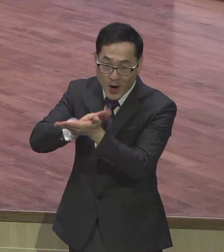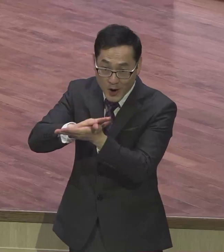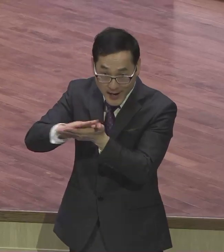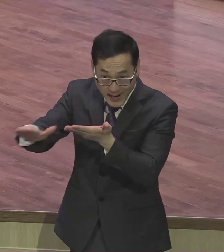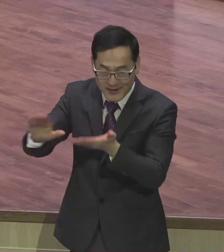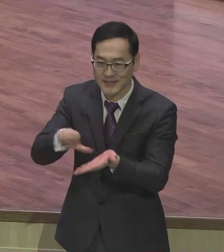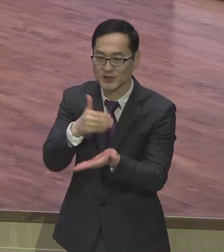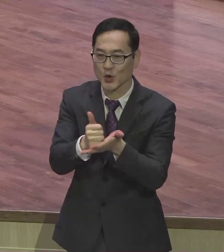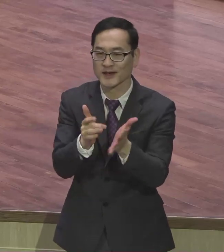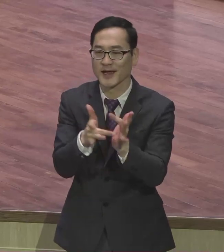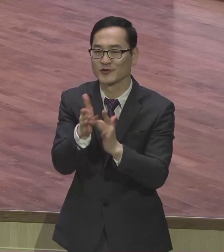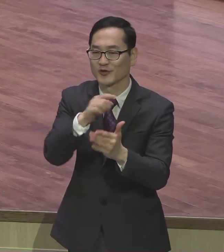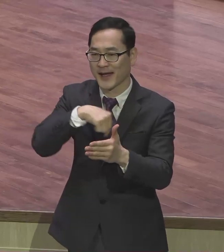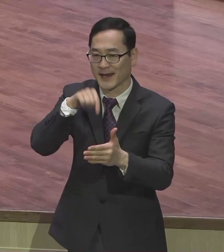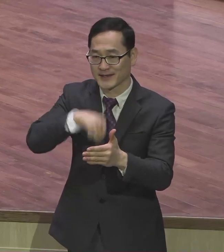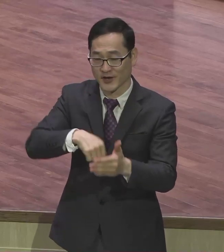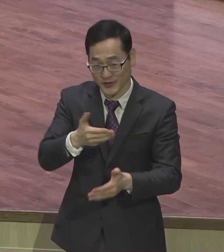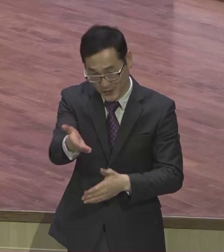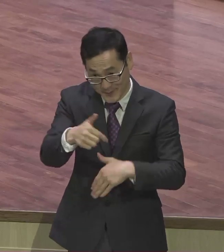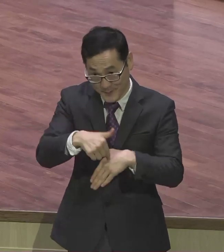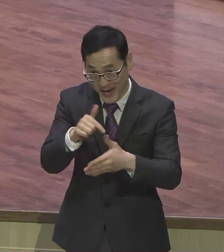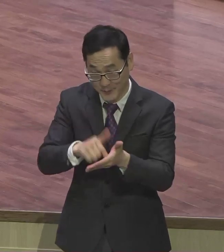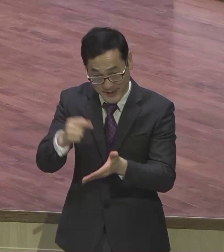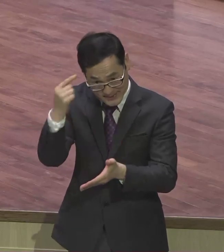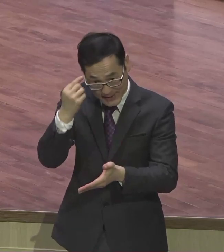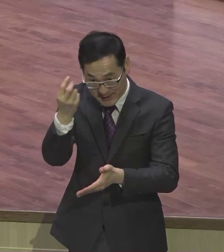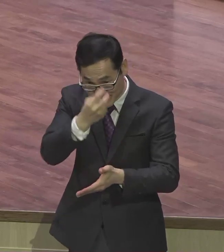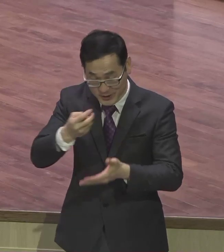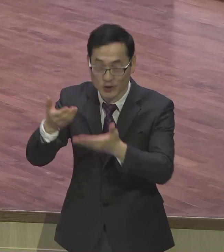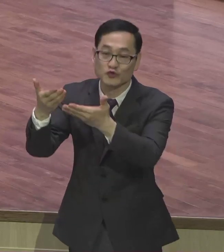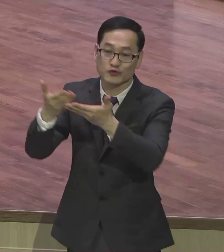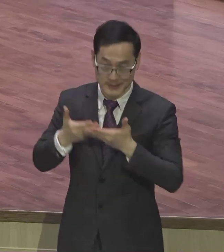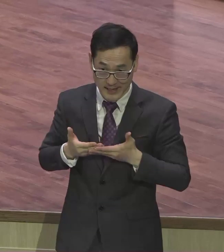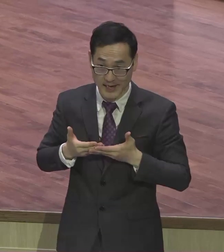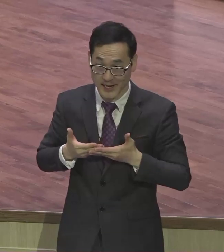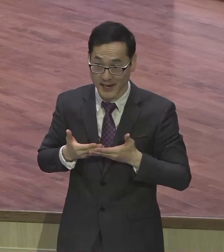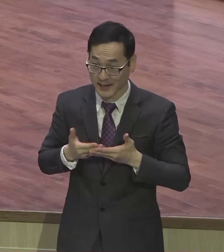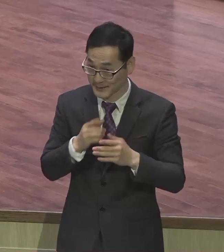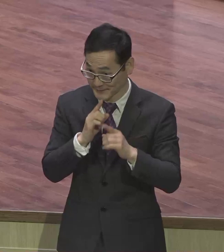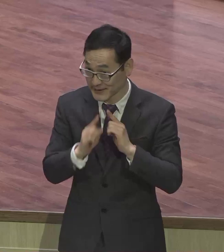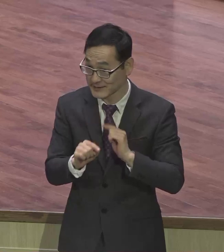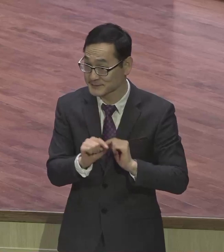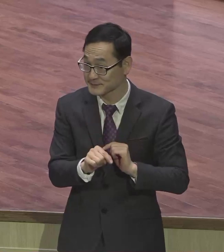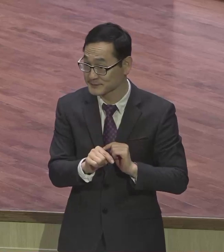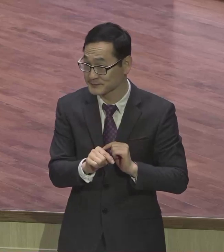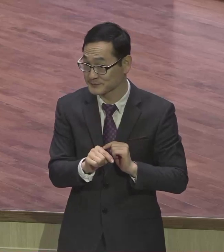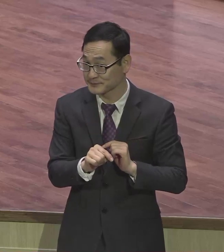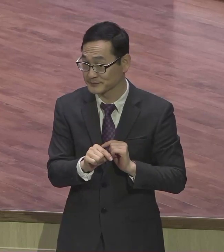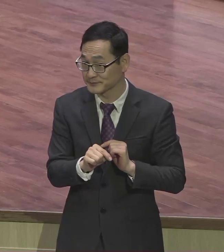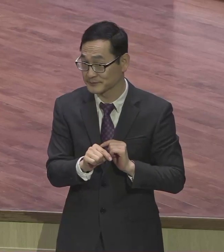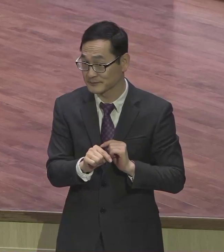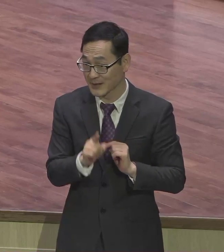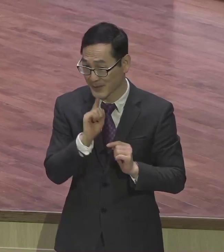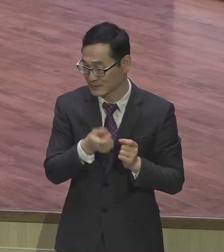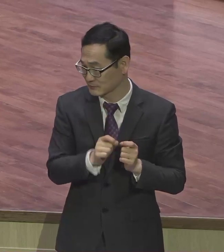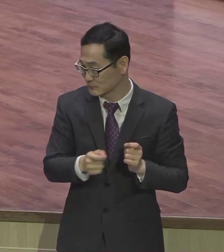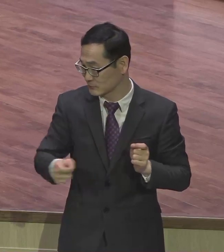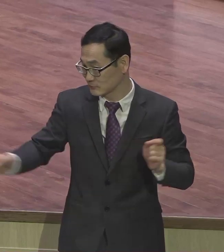예수 안에서 네 마음과 생각을 지키시리라 아멘 이거 너무 길어가지고 다 하지 못할 텐데